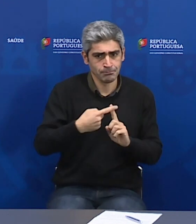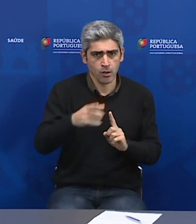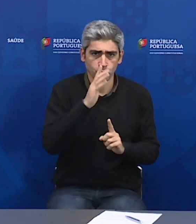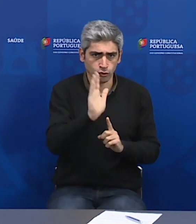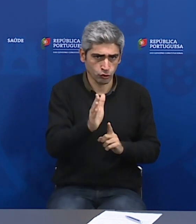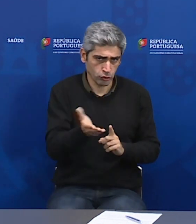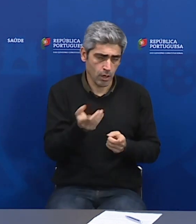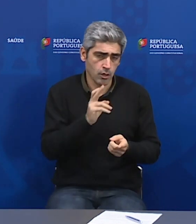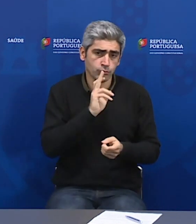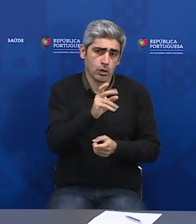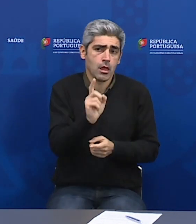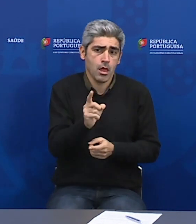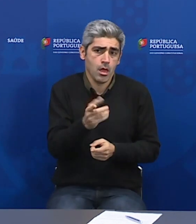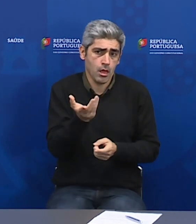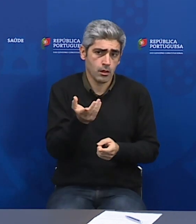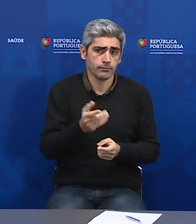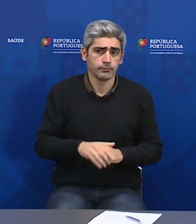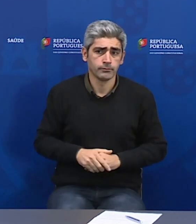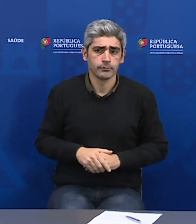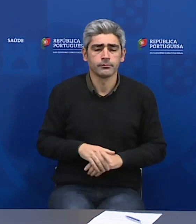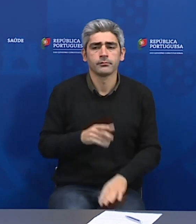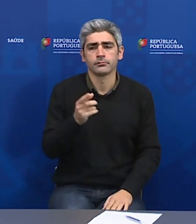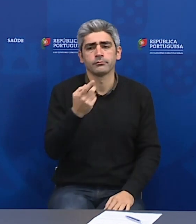a resposta à pergunta que me fez é esta.